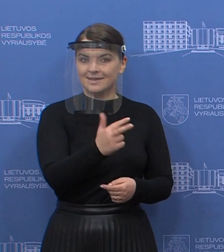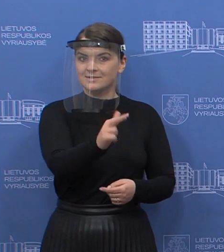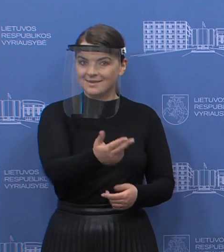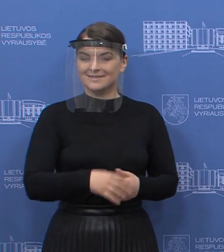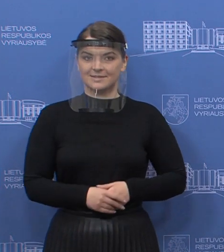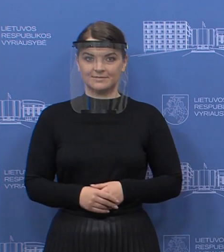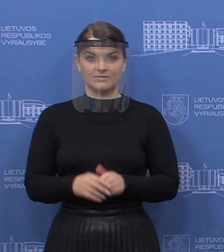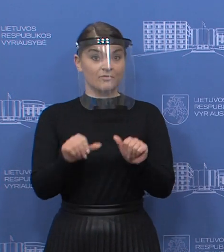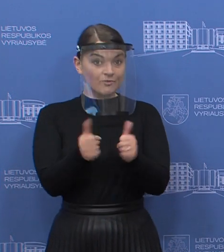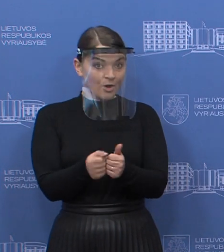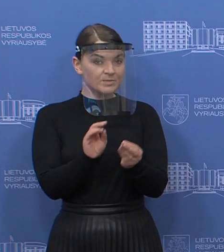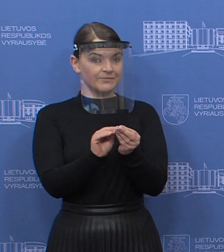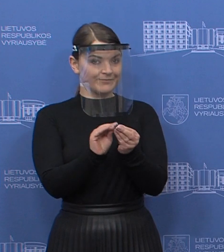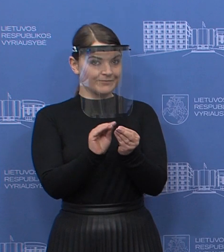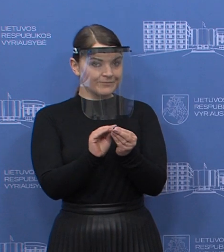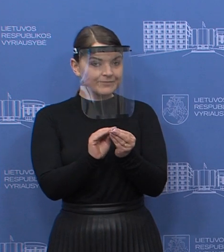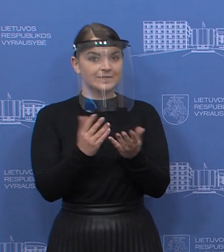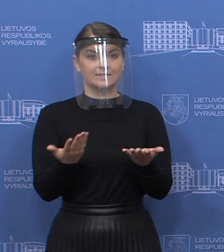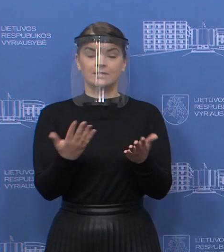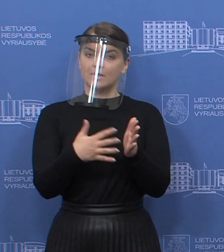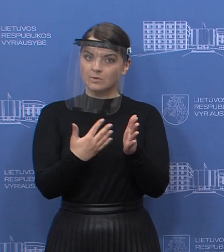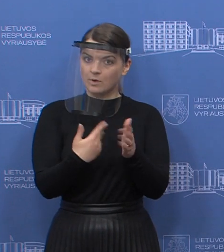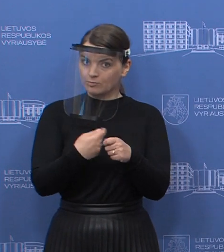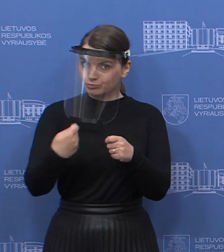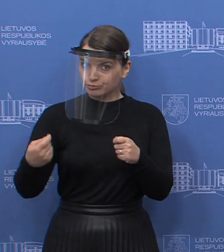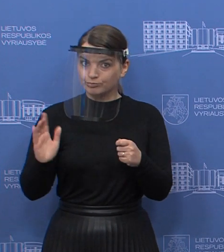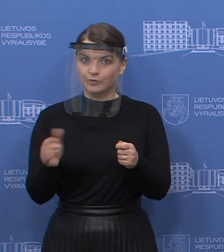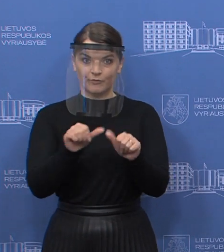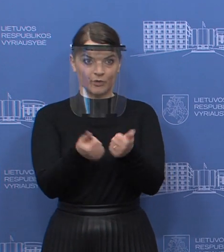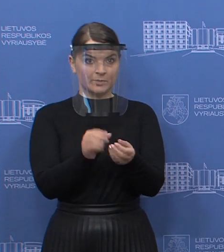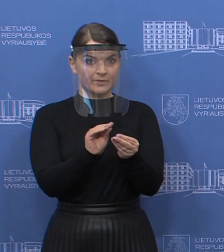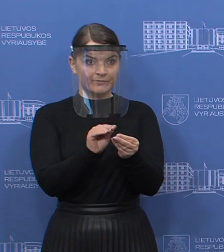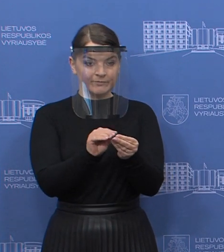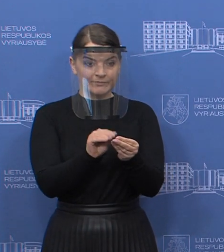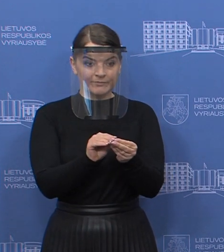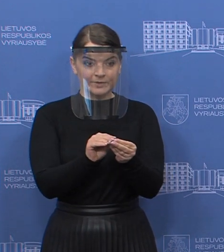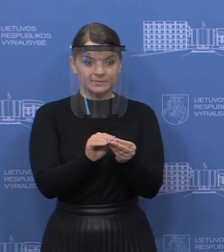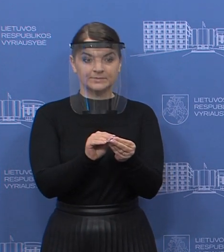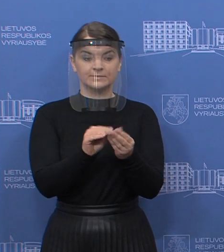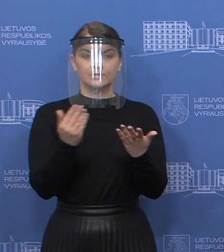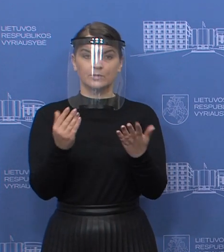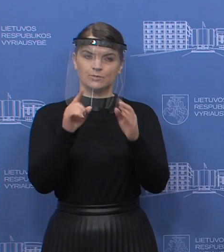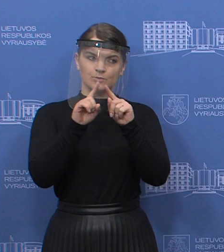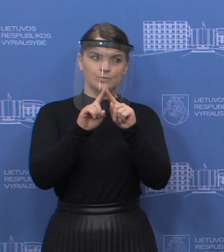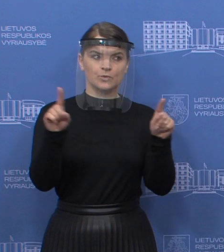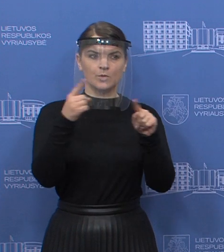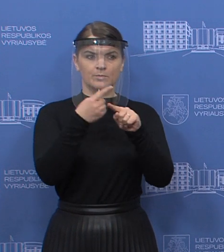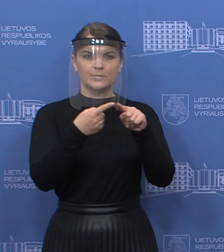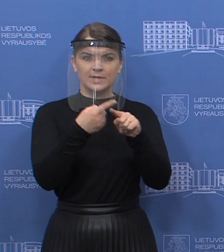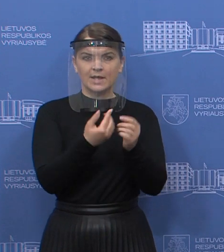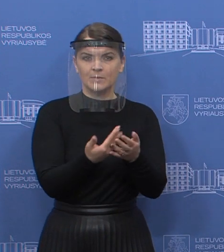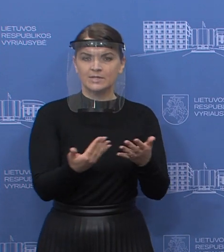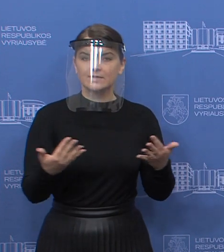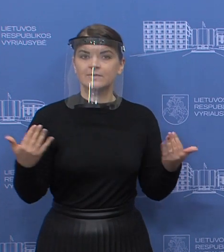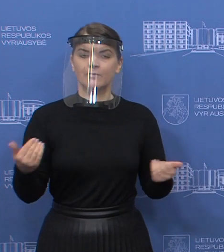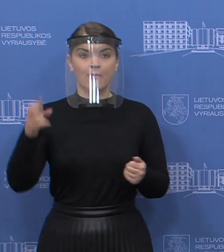vis dar tokia forma, kurį laiką matyti, dar tesime, kol naudojamos, ypatingos priemonės šalyje. Tai